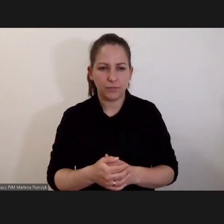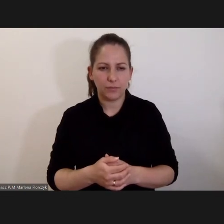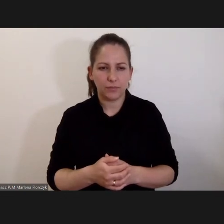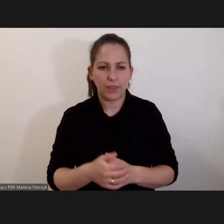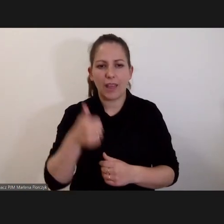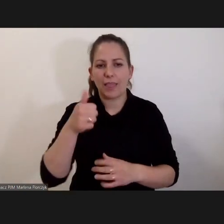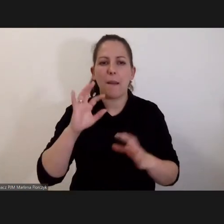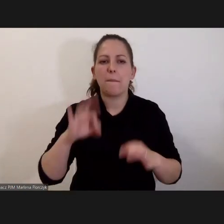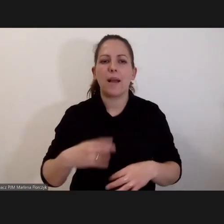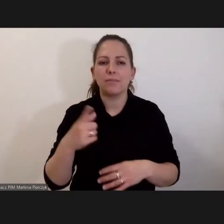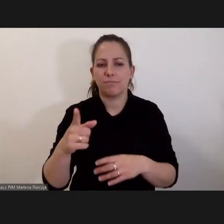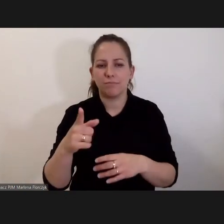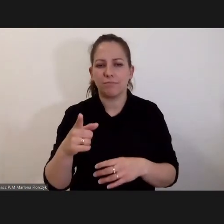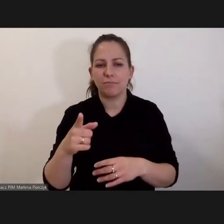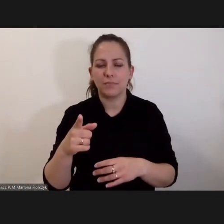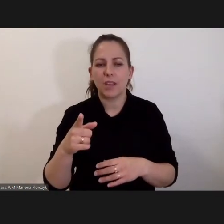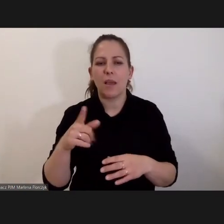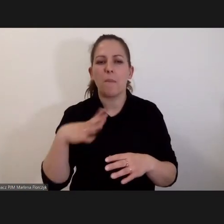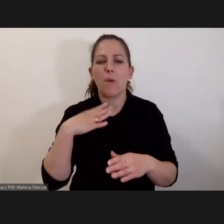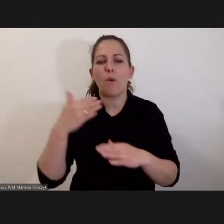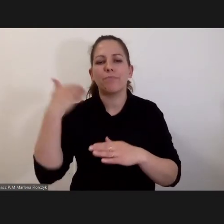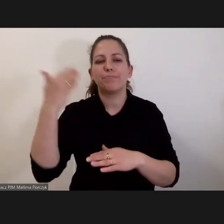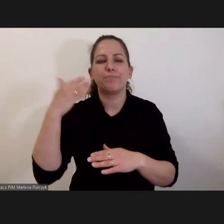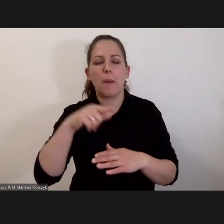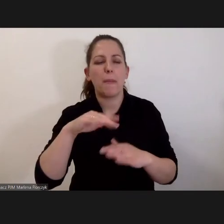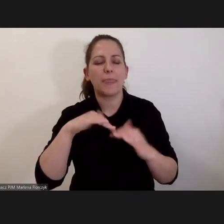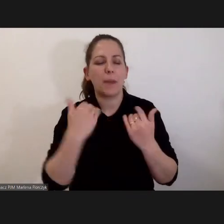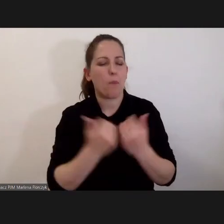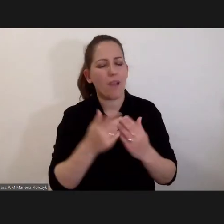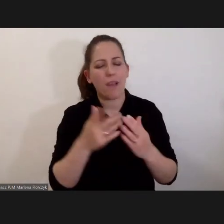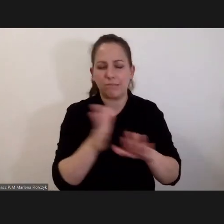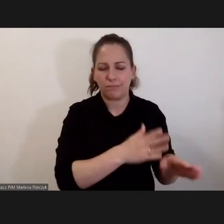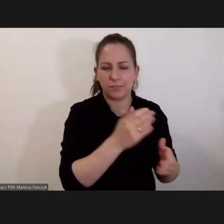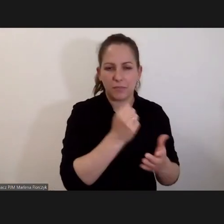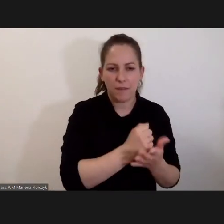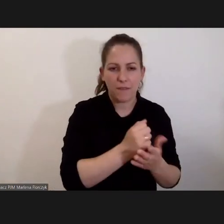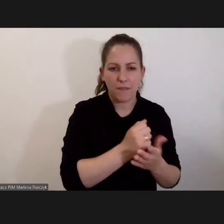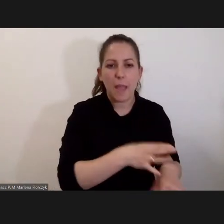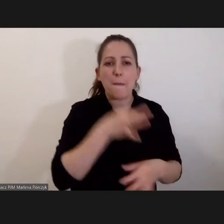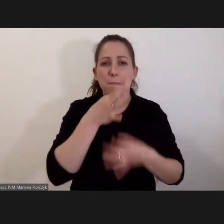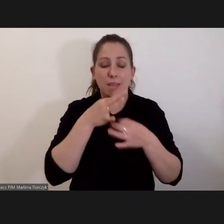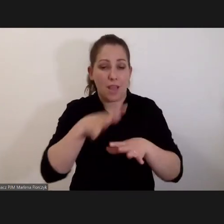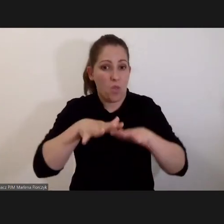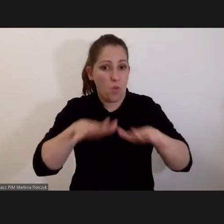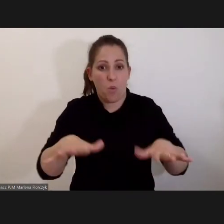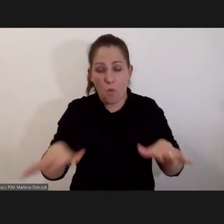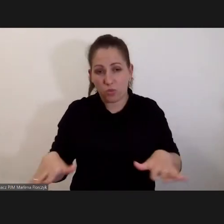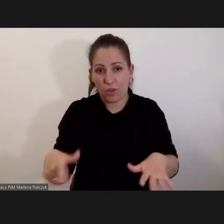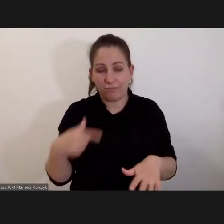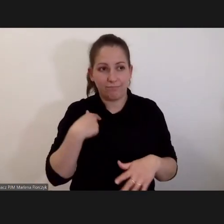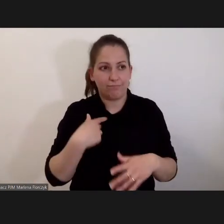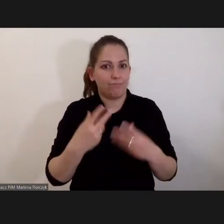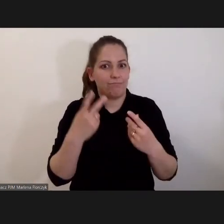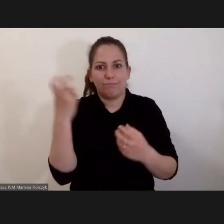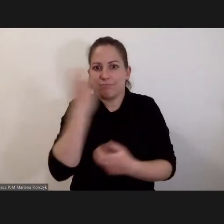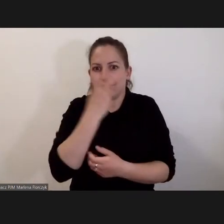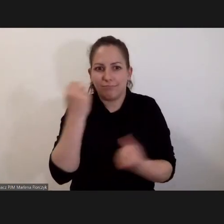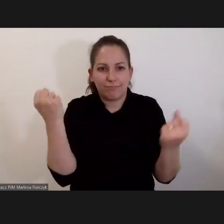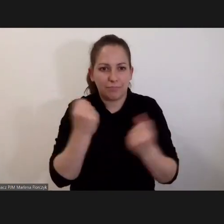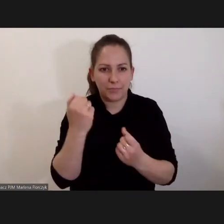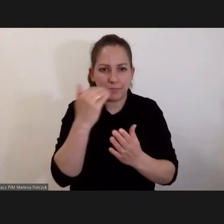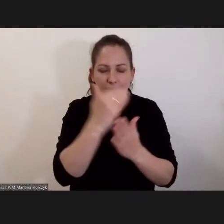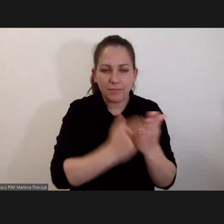prezentuje argumenty przed Trybunałem. Ale nie o tym ma mówić. Pytań jest bardzo wiele i muszę powiedzieć, niezwykle interesujących